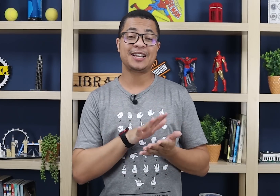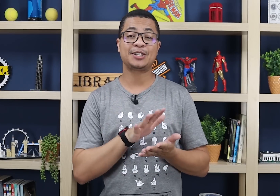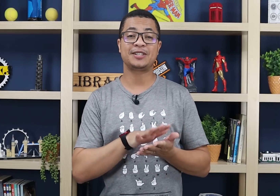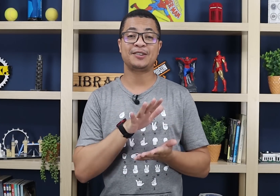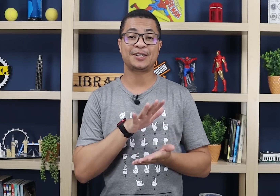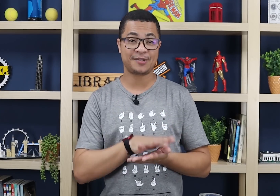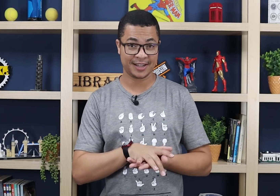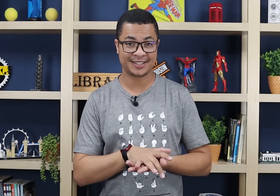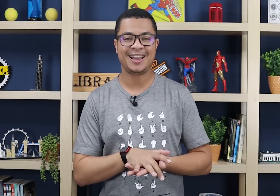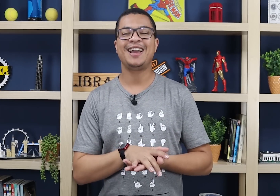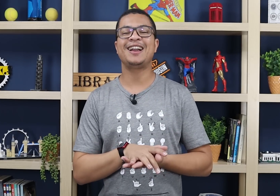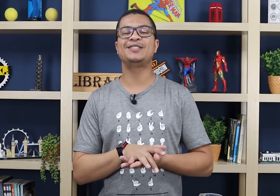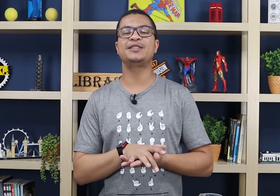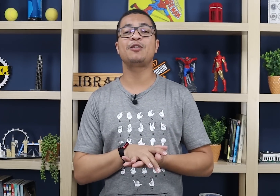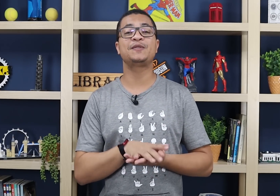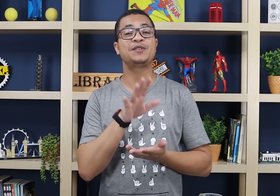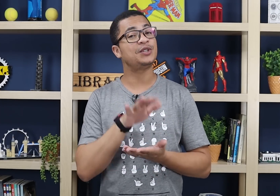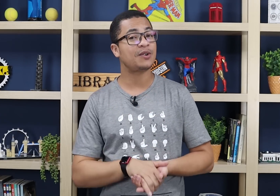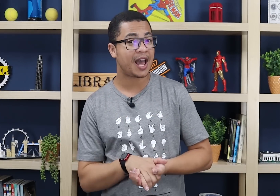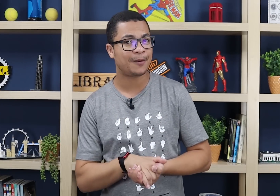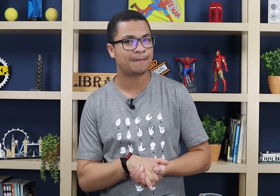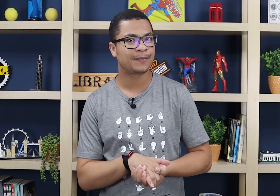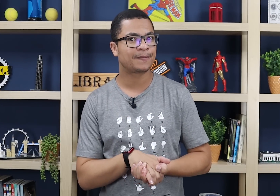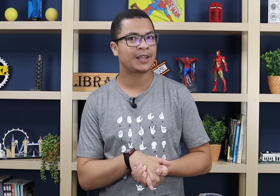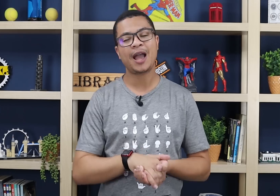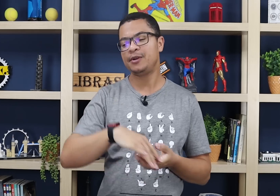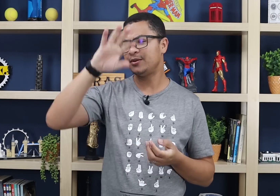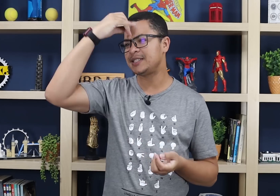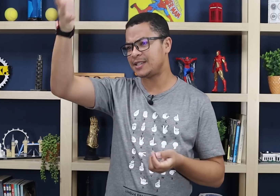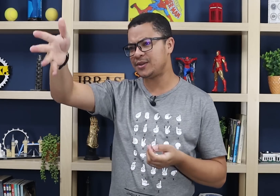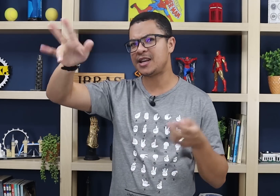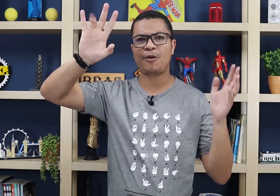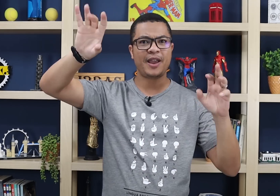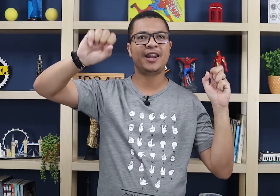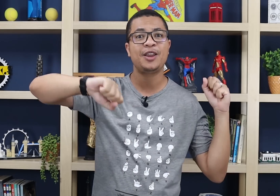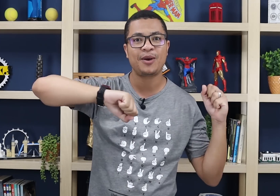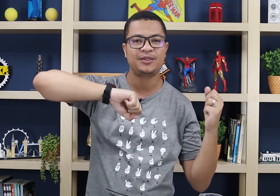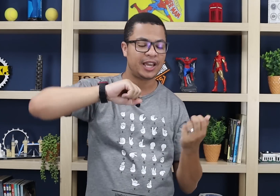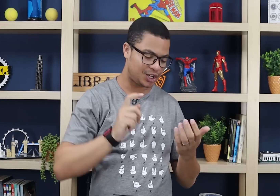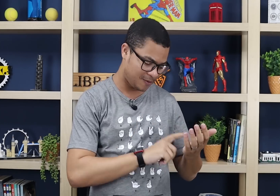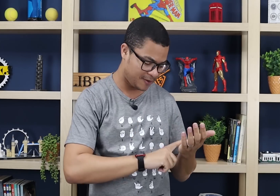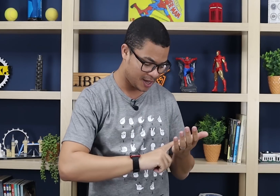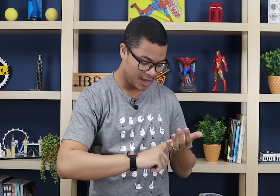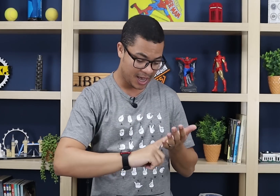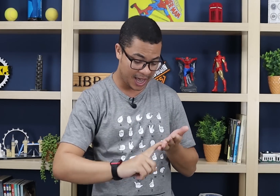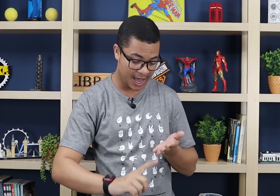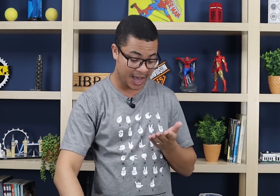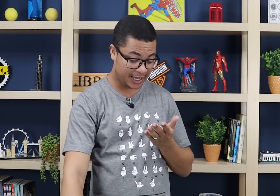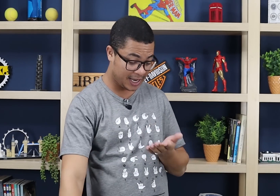essas suas anotações, elas vão ser como se fossem um dicionário. Ai, meu Deus, esqueci o sinal, pera, eu anotei, deixa eu ver. Ah, que